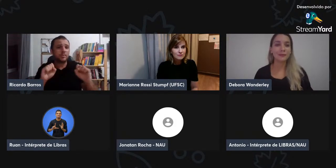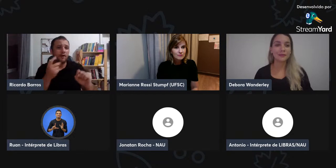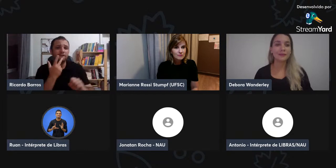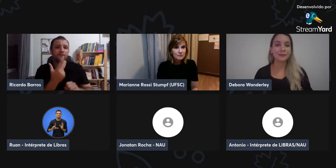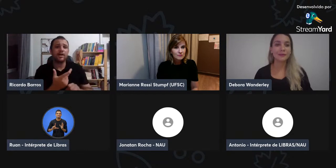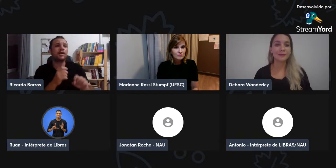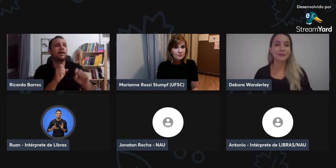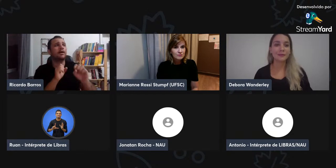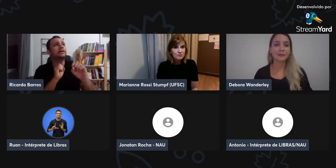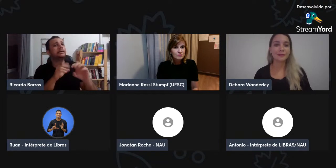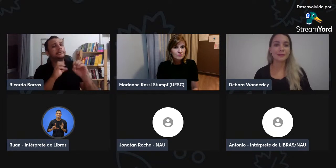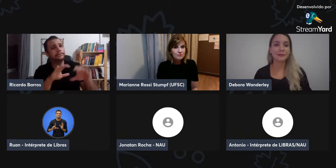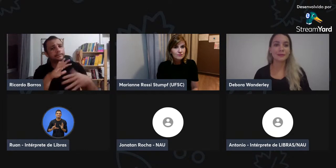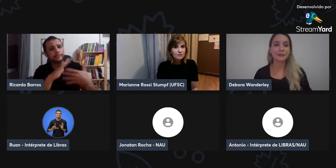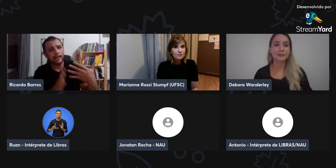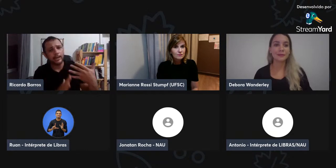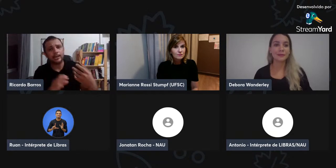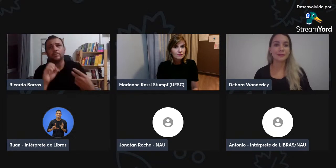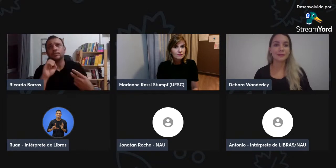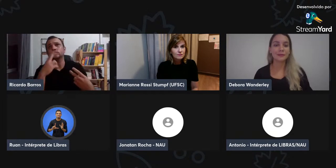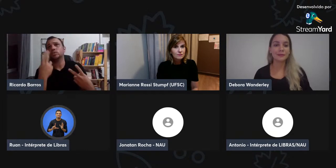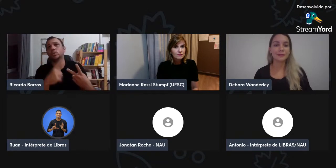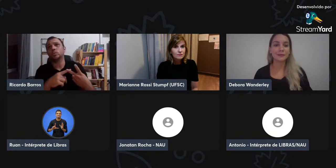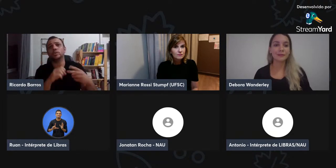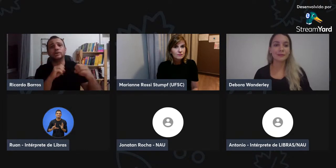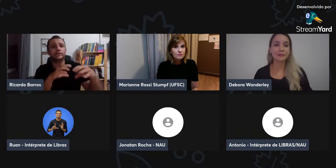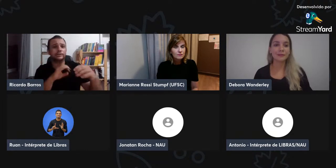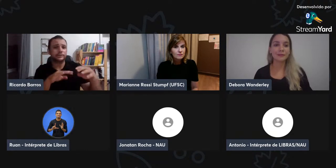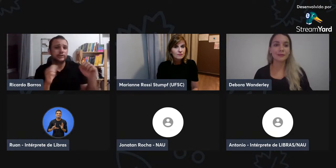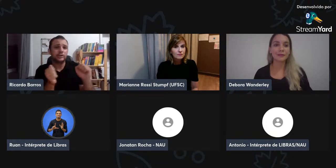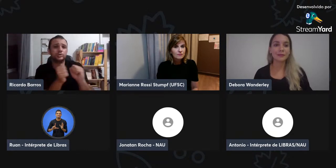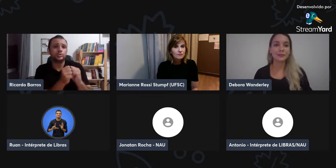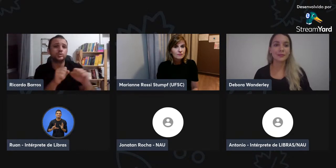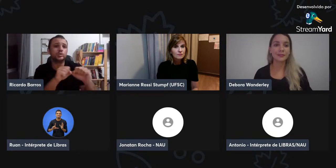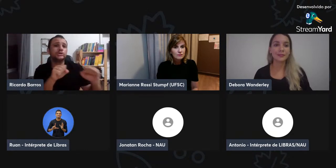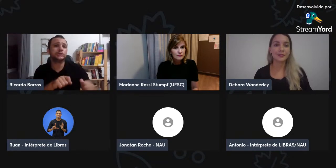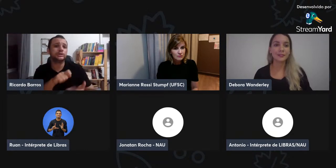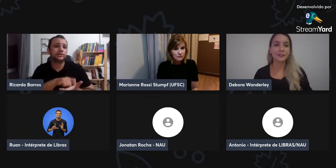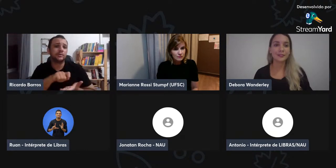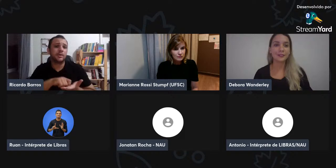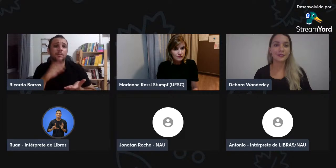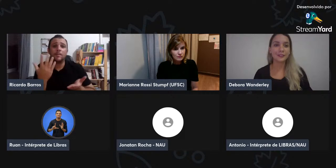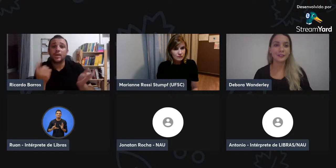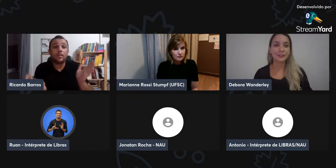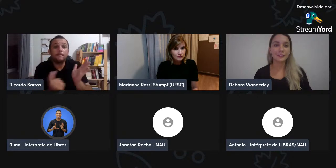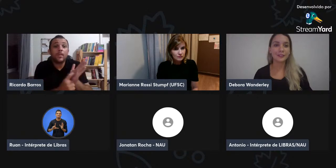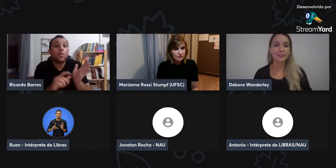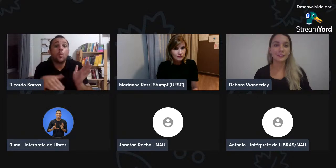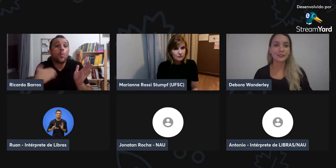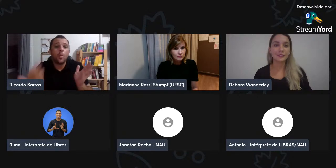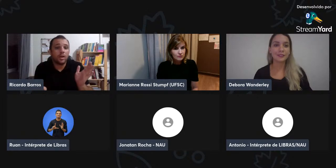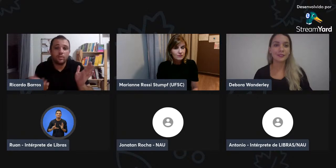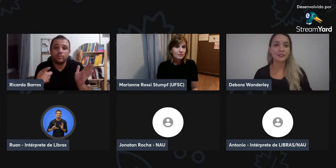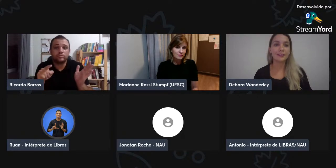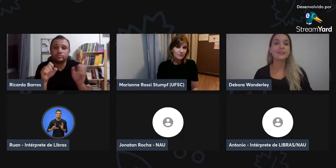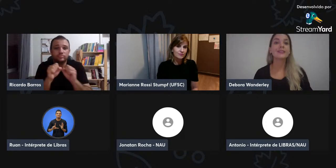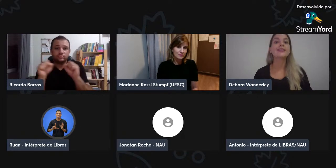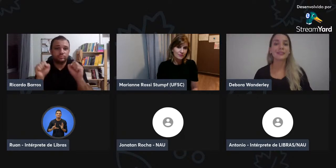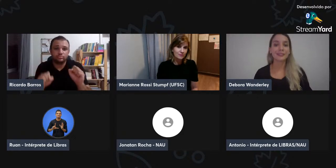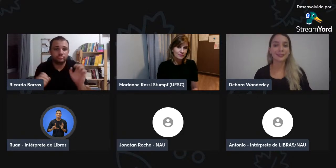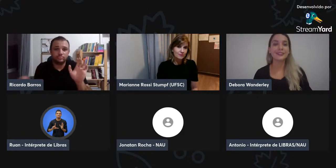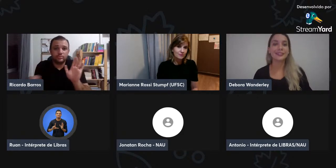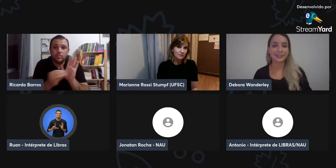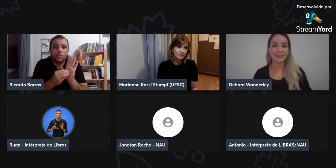como um sistema oficial, porque sabemos que tem outros sistemas de ensino, mas não